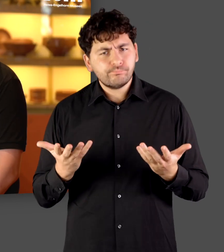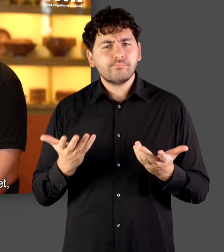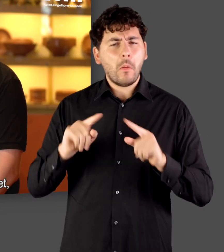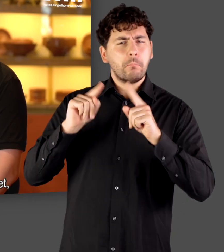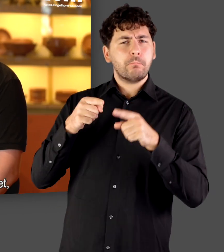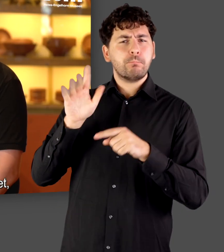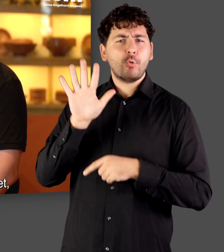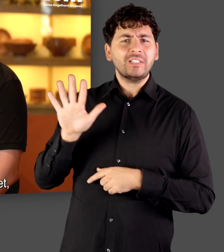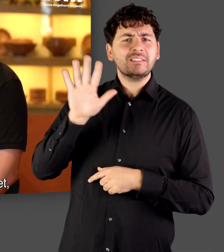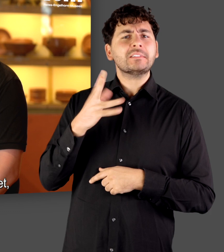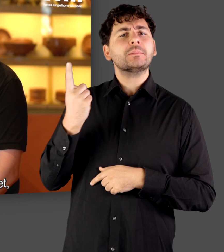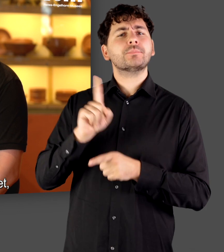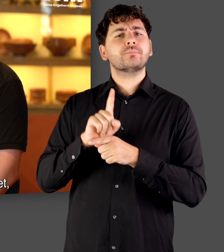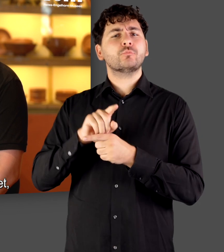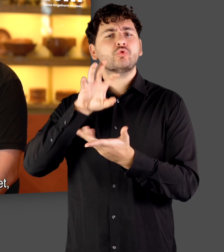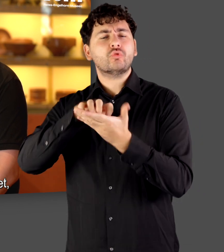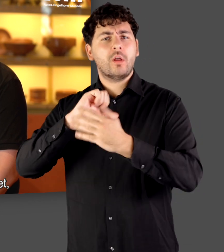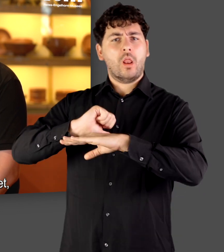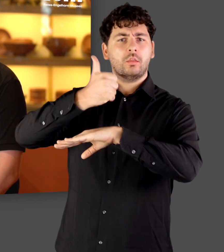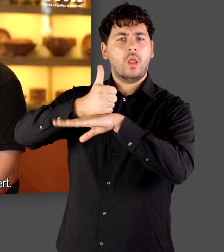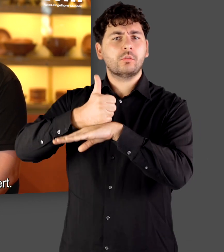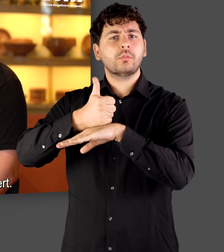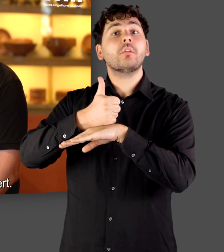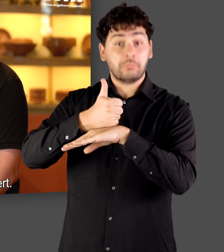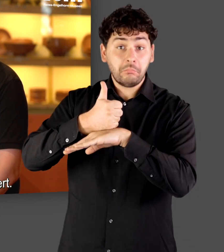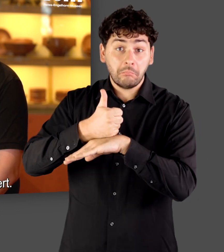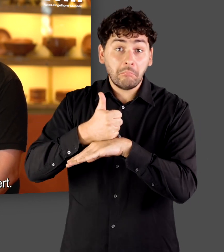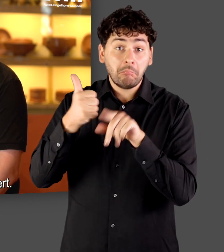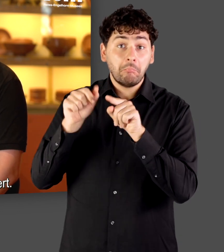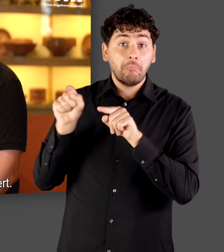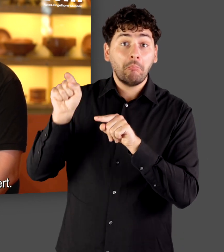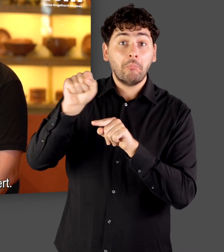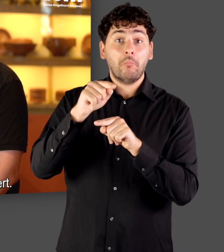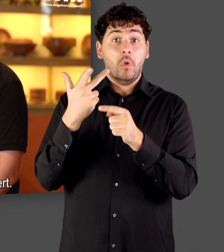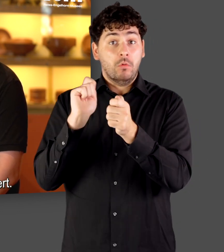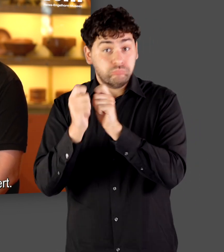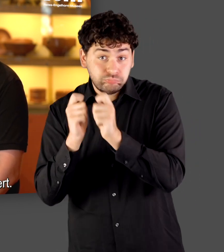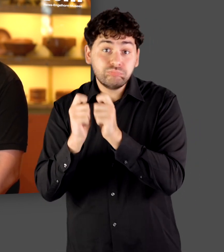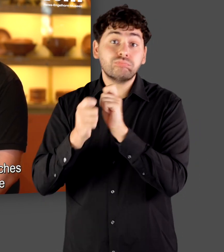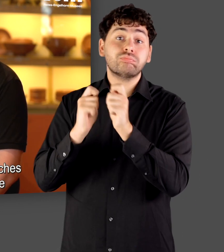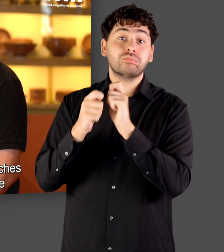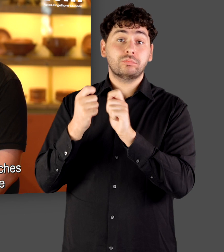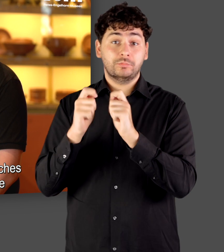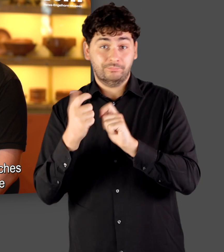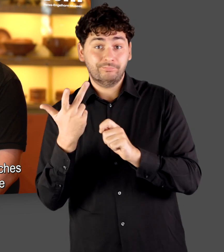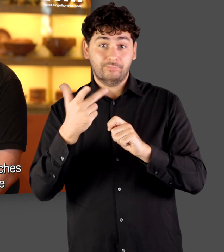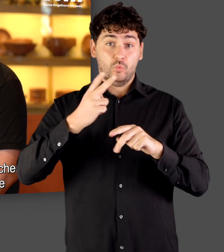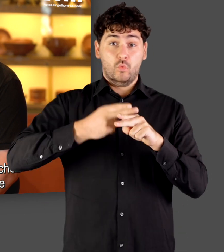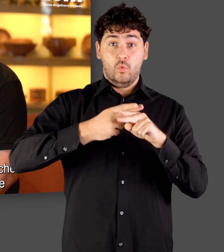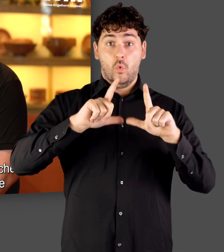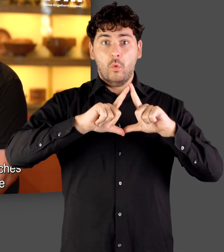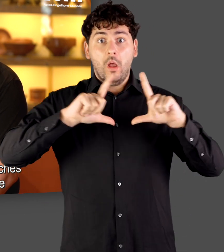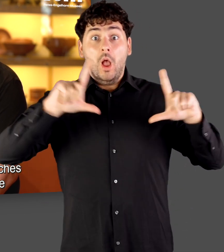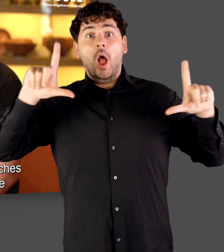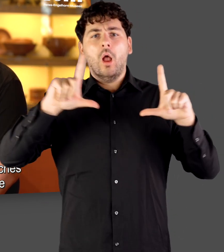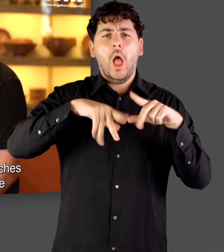Die Provinzen wurden von Stadthaltern verwaltet, wobei sich das über die Jahrhunderte auch ändert mit der Größe des Römischen Reiches.